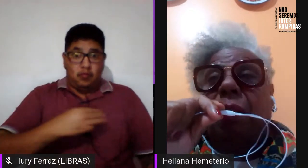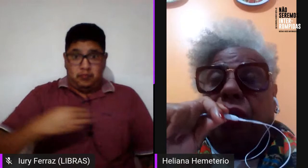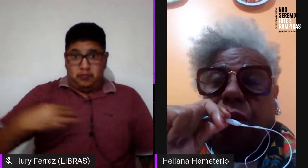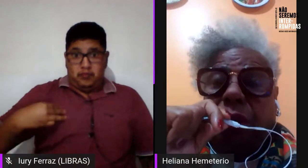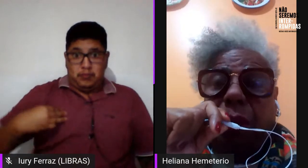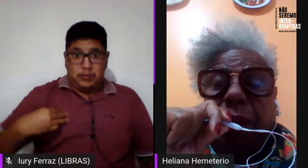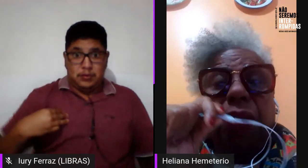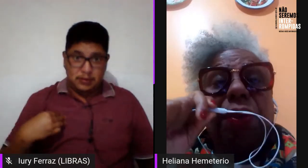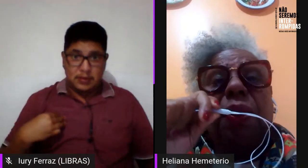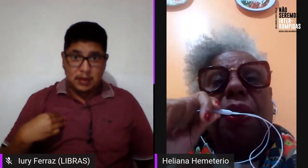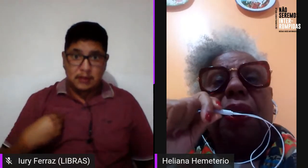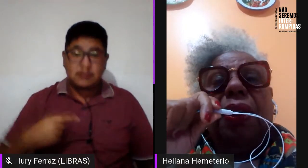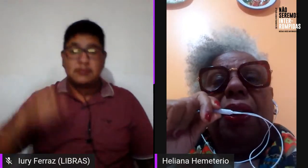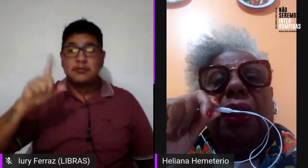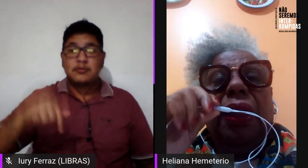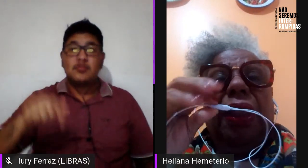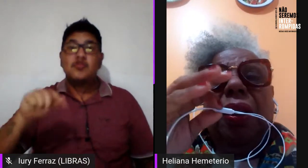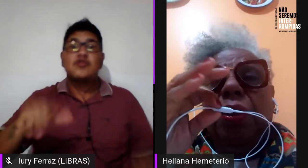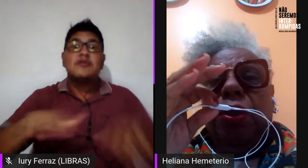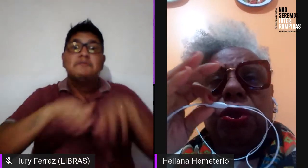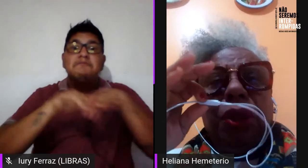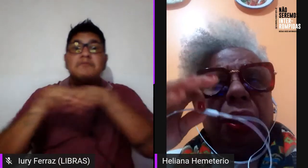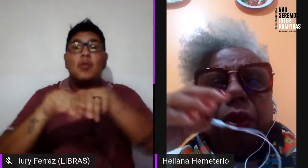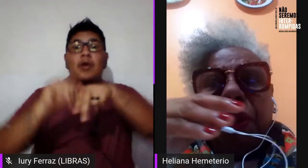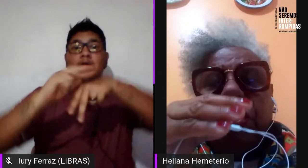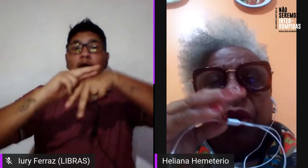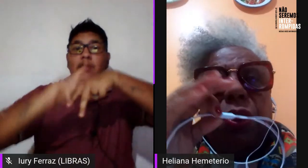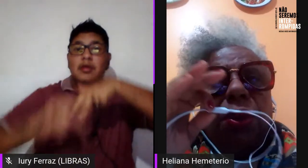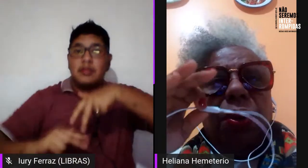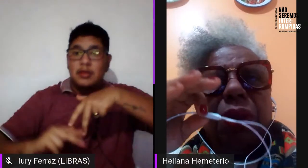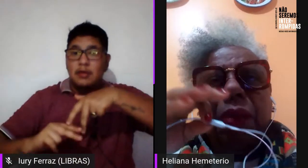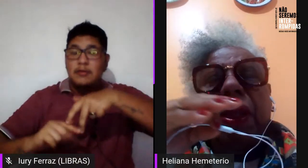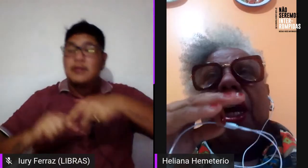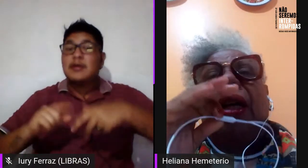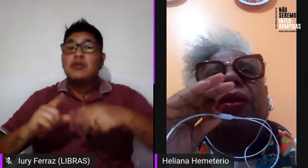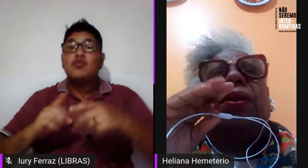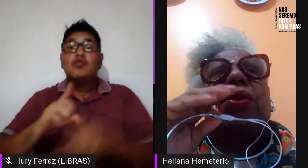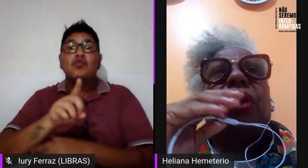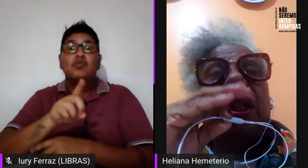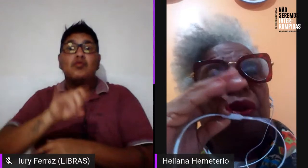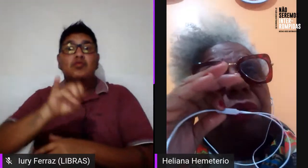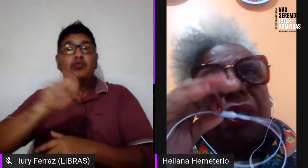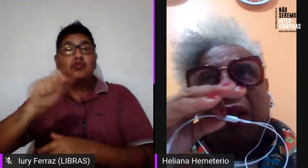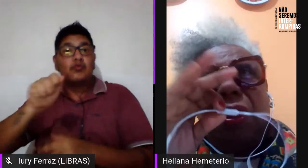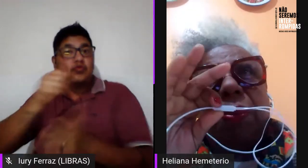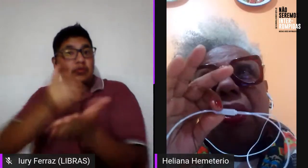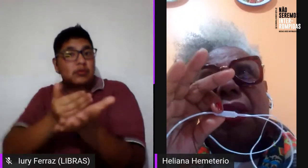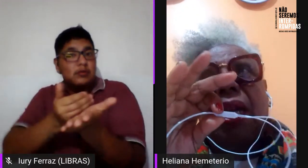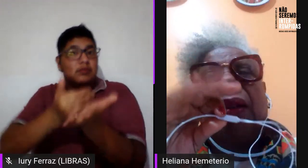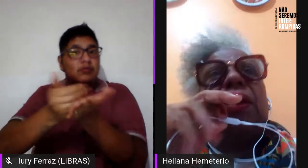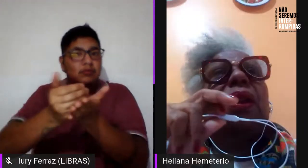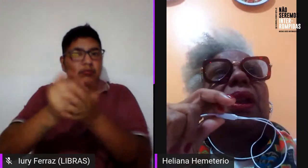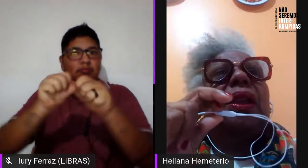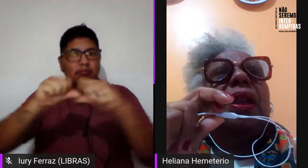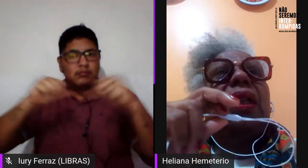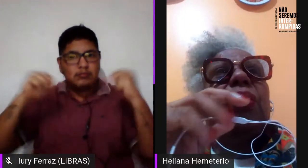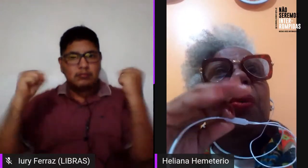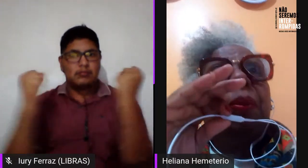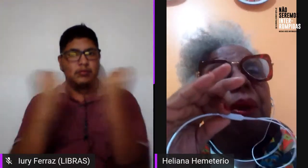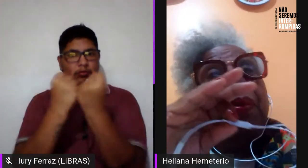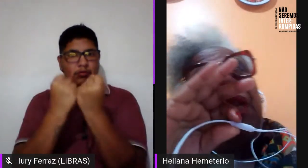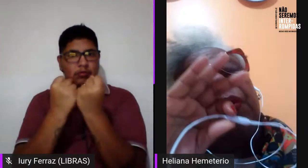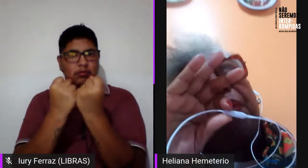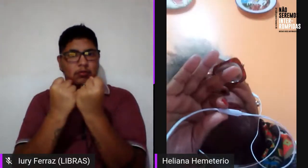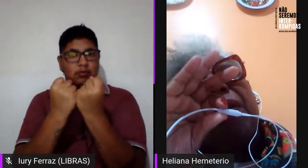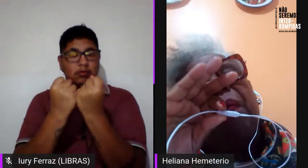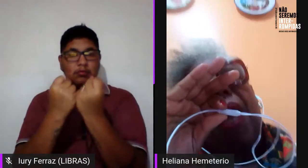a ministra era Matilde Ribeiro, e no dia que começou o seminário, o dinheiro não havia sido depositado. E